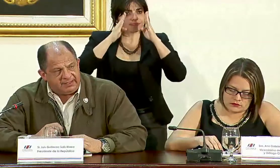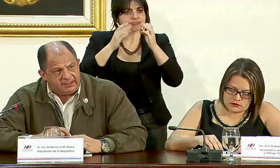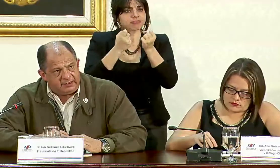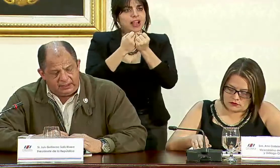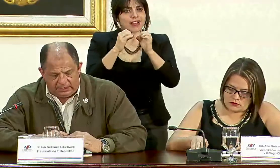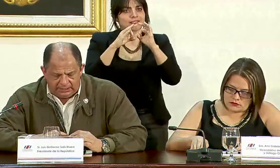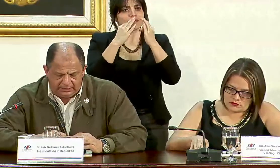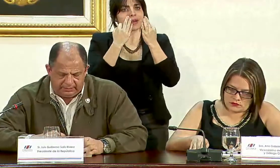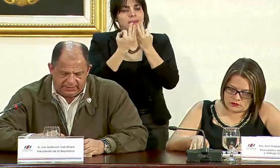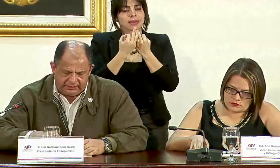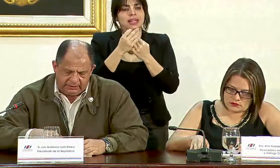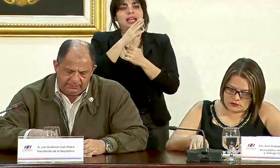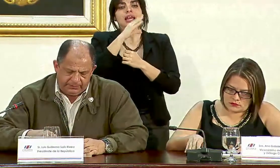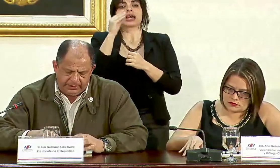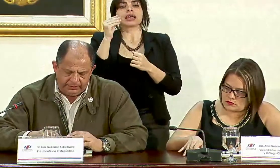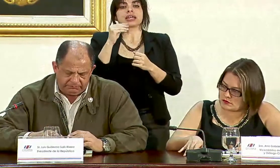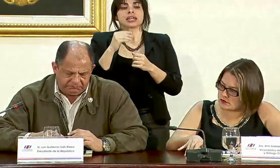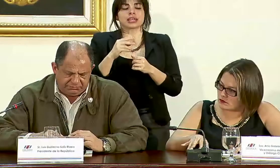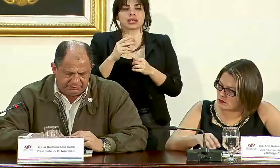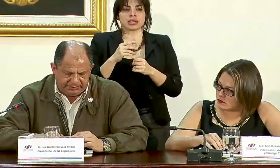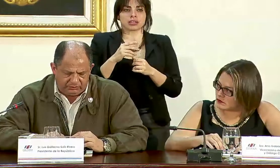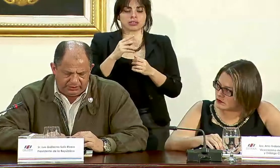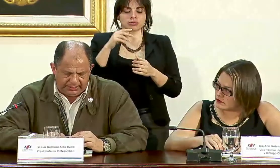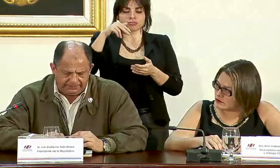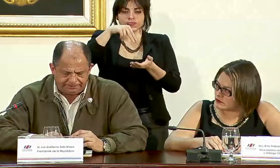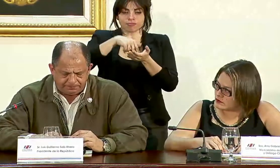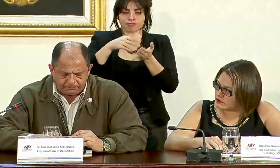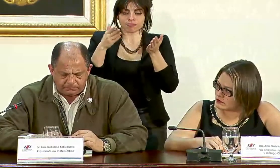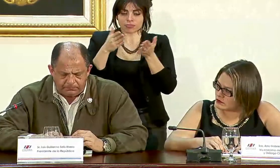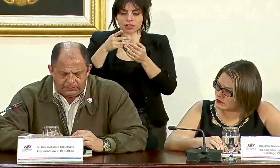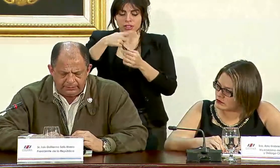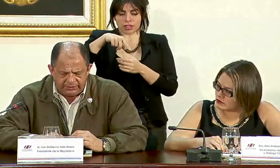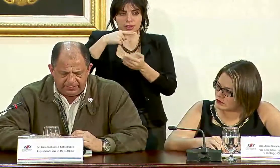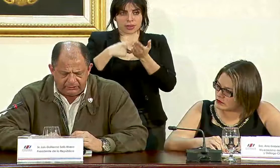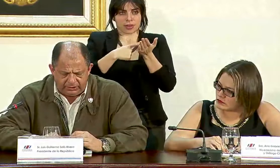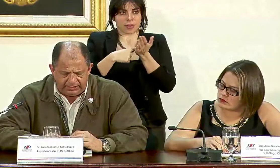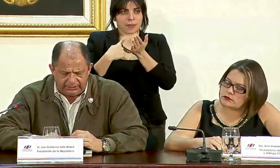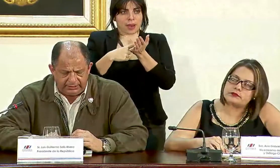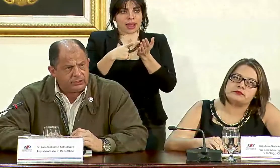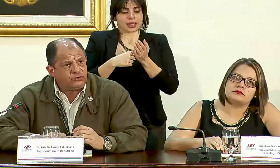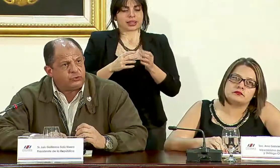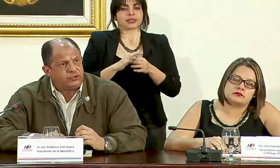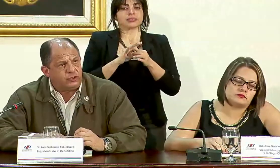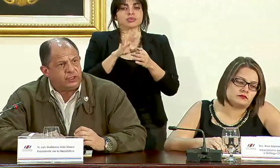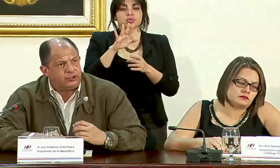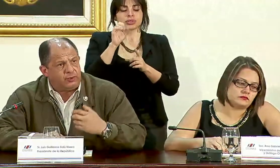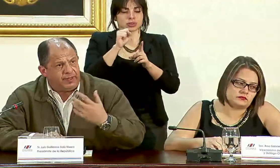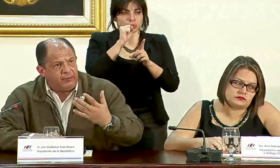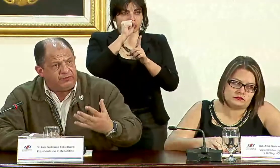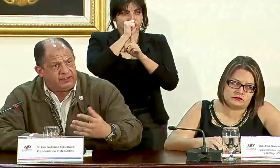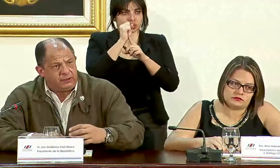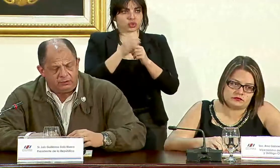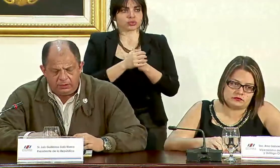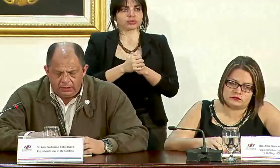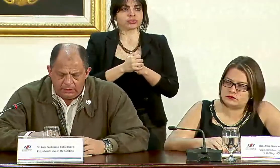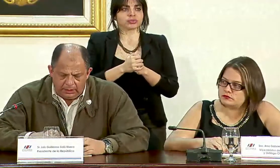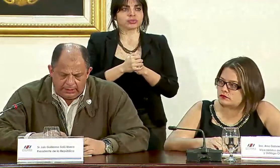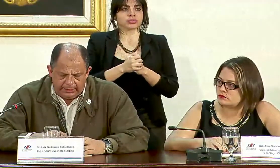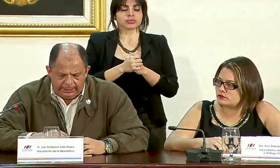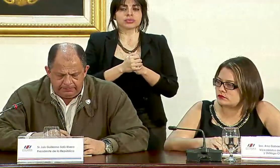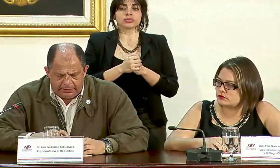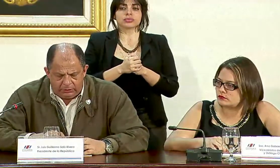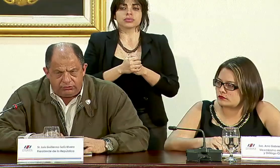y presente en el debate respecto de su situación y de su apremio físico